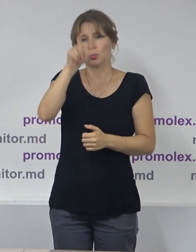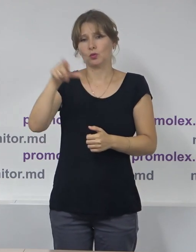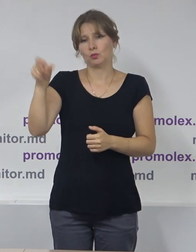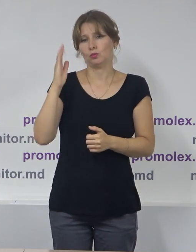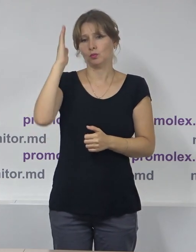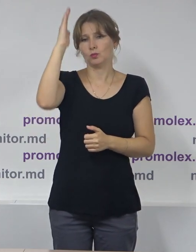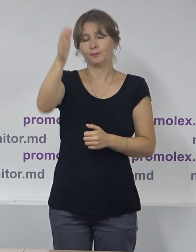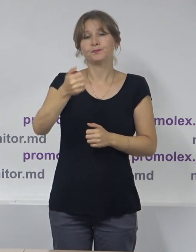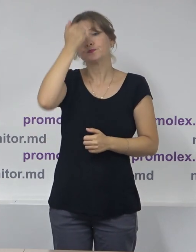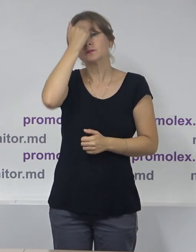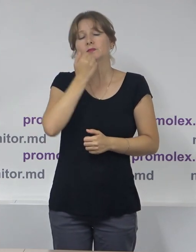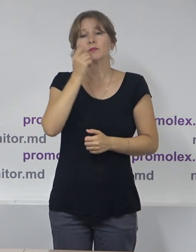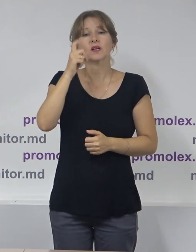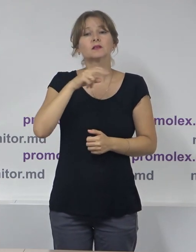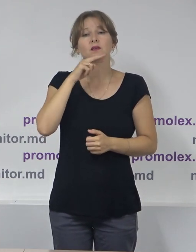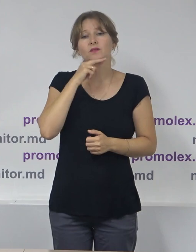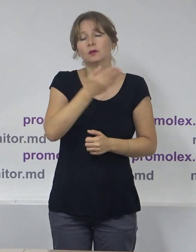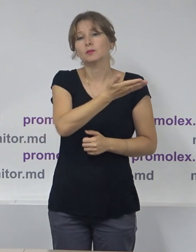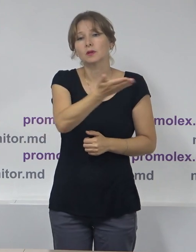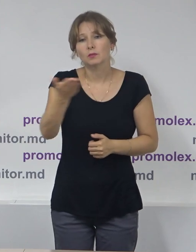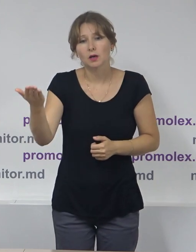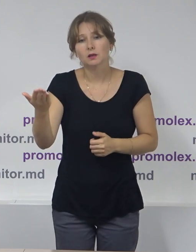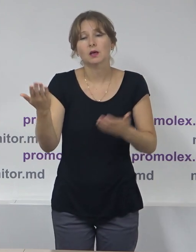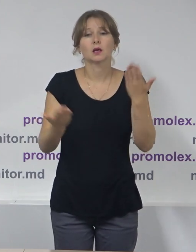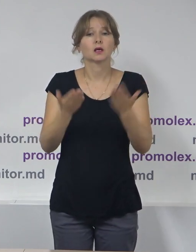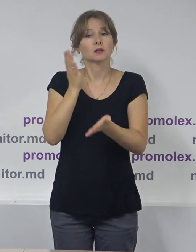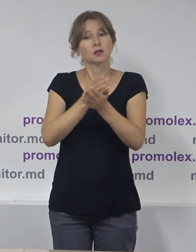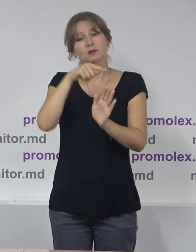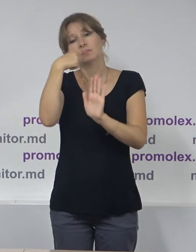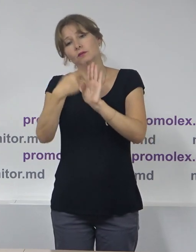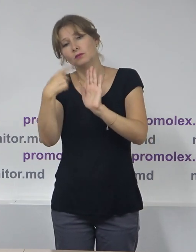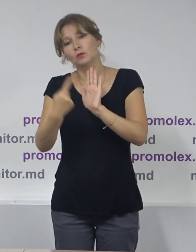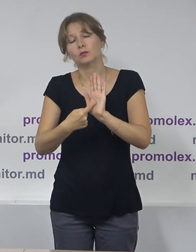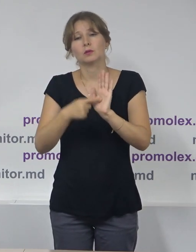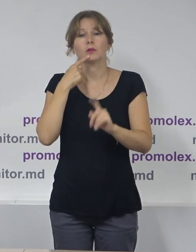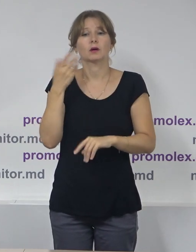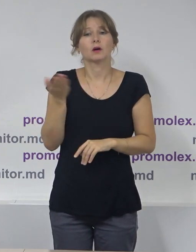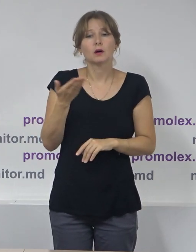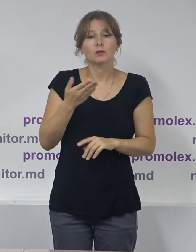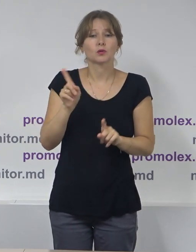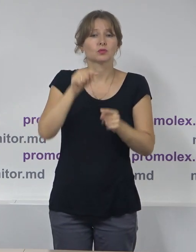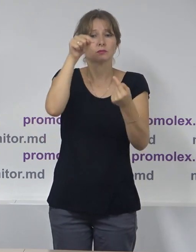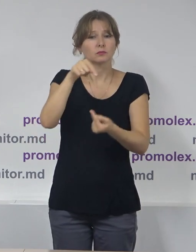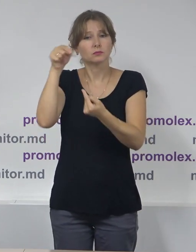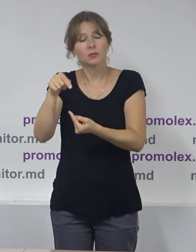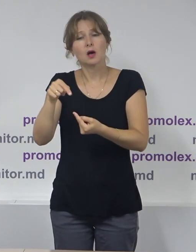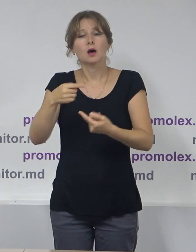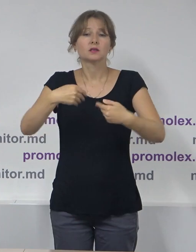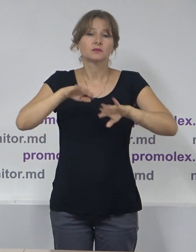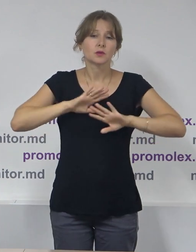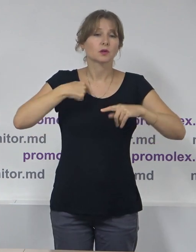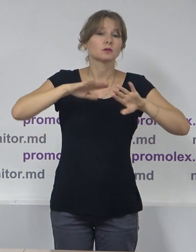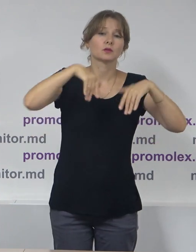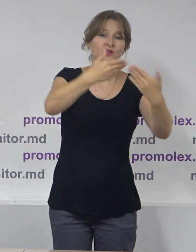perioadă. Vă mulțumesc mult pentru atenție și dacă sunt întrebări sau precizări la raport, la constatări, recomandările pe care le-am